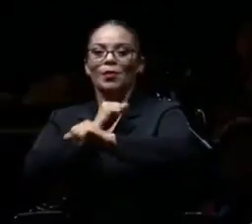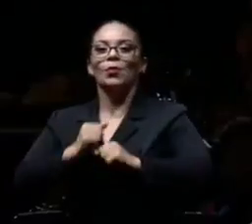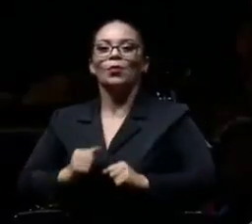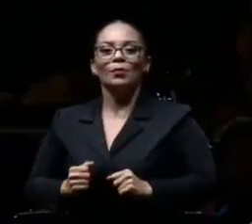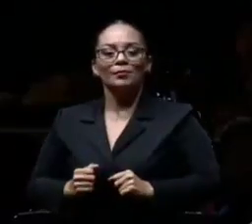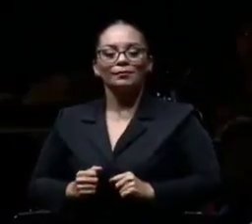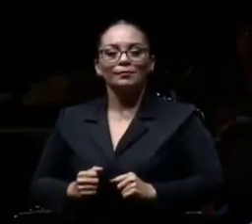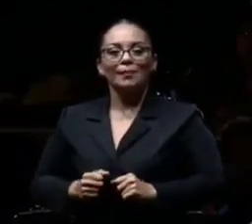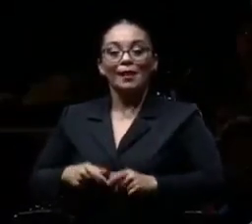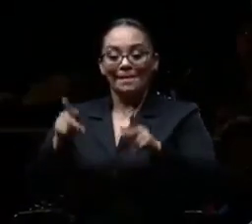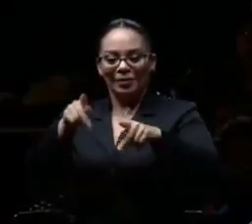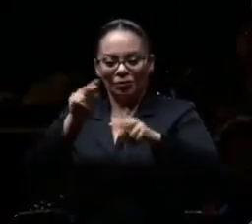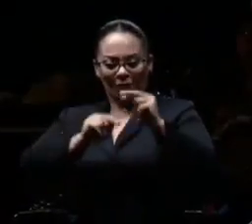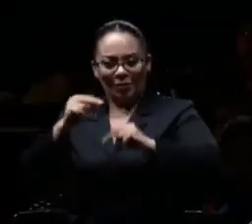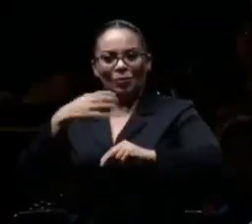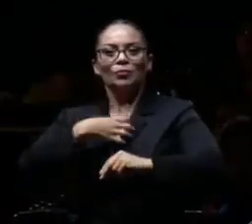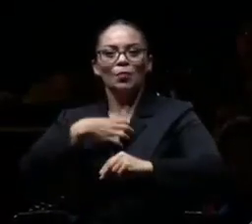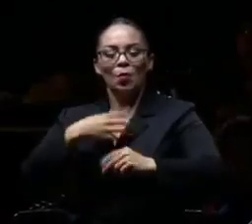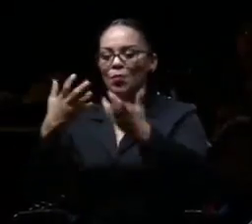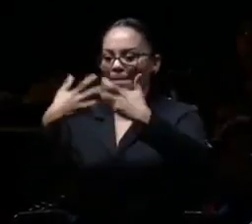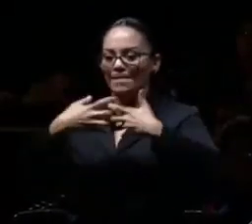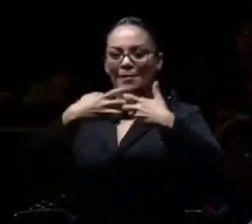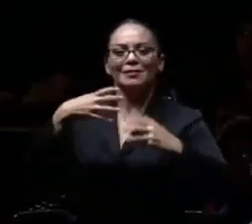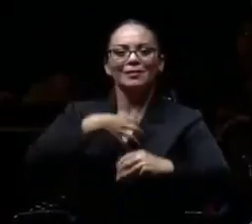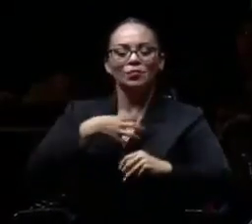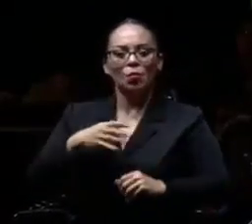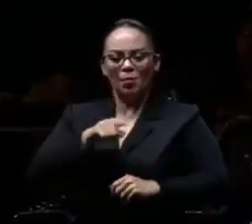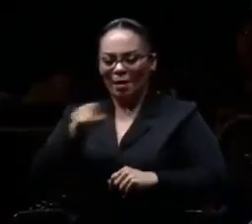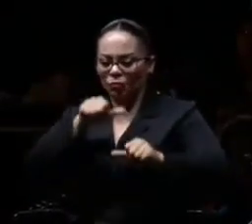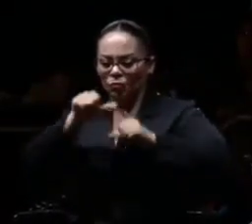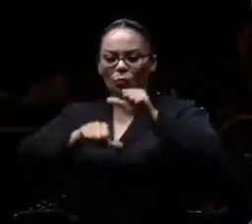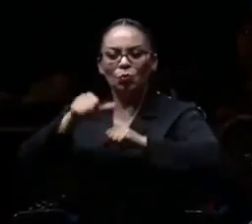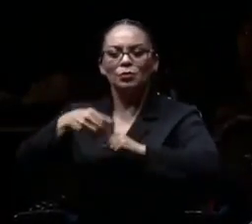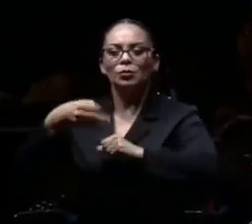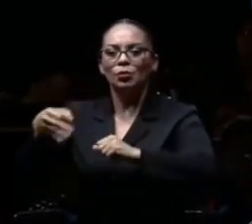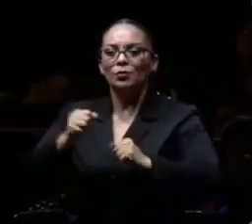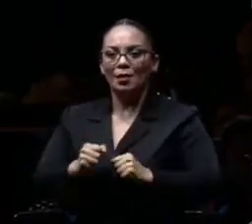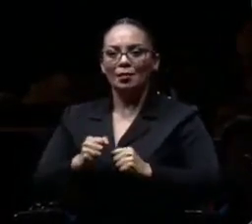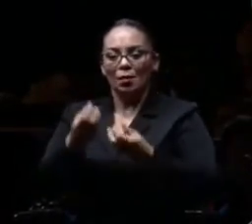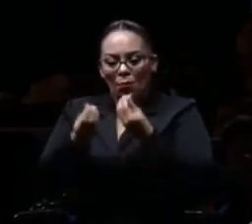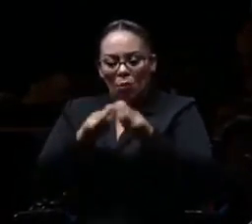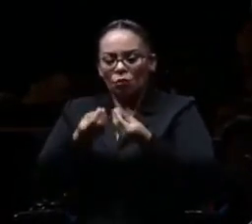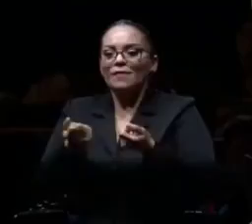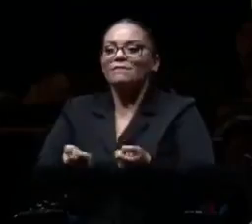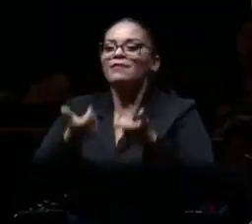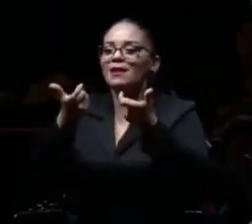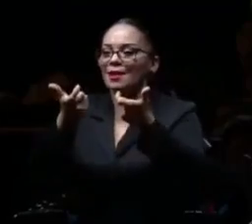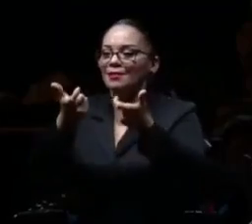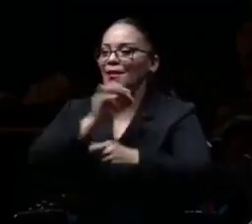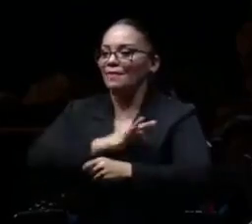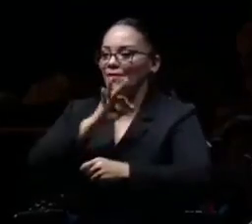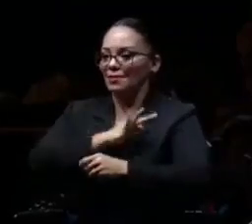emprendedores y empresarios que en su lucha diaria generan riqueza y bienestar.